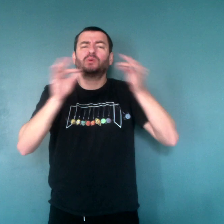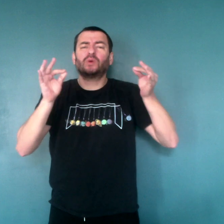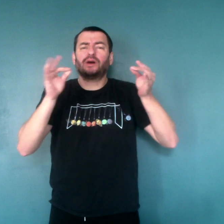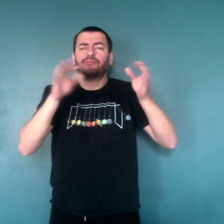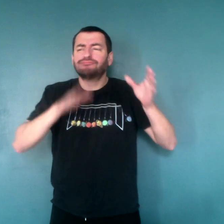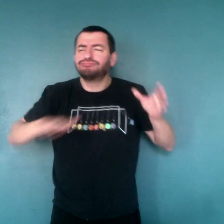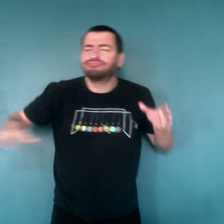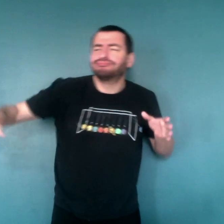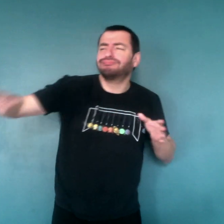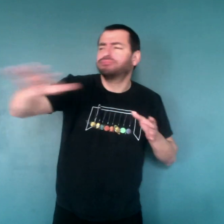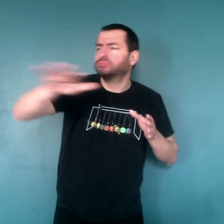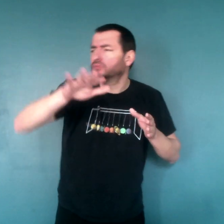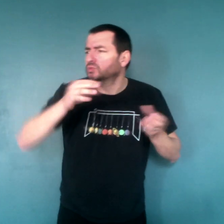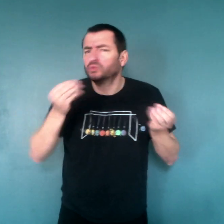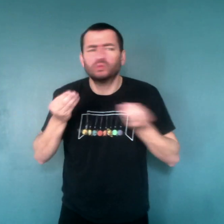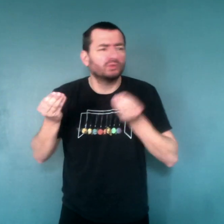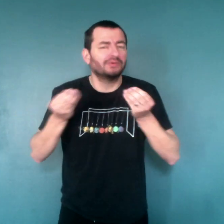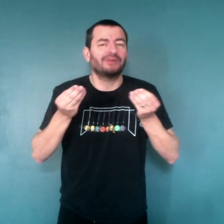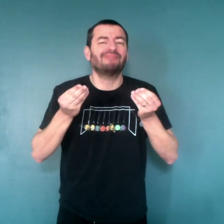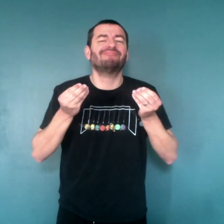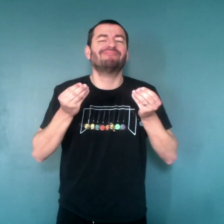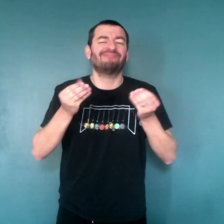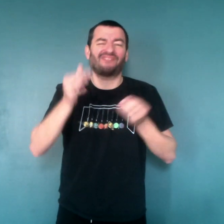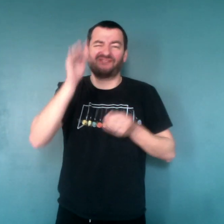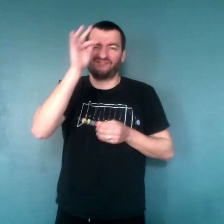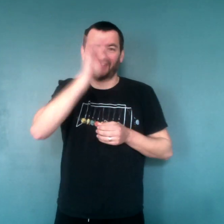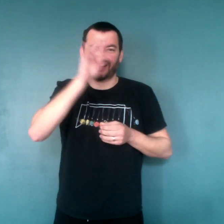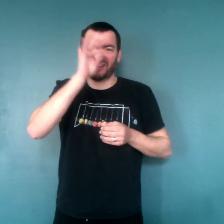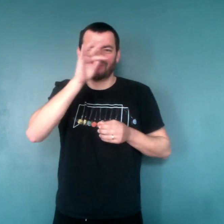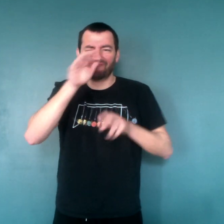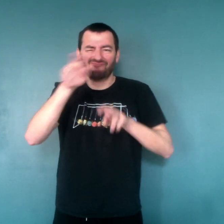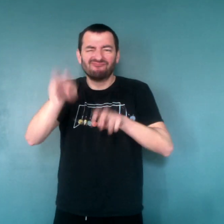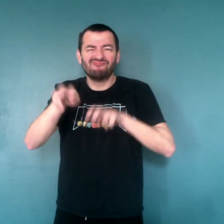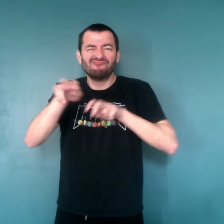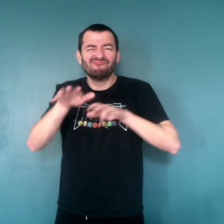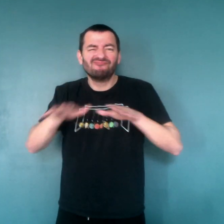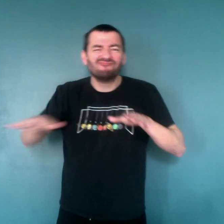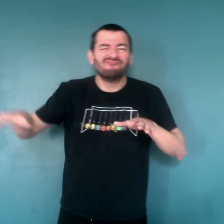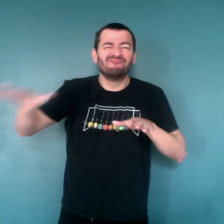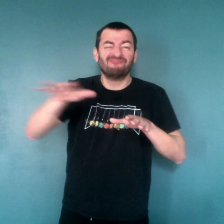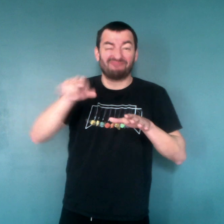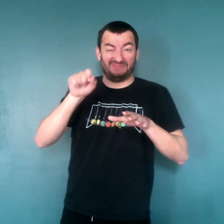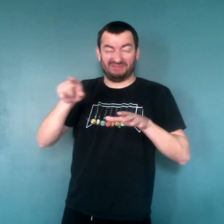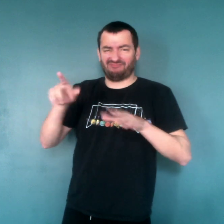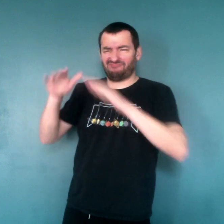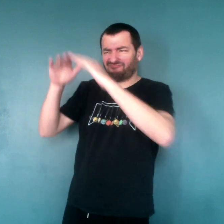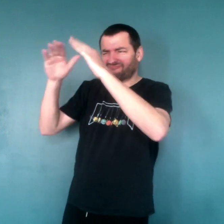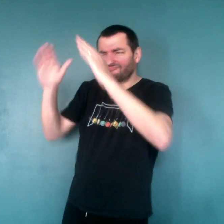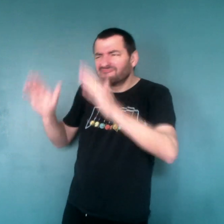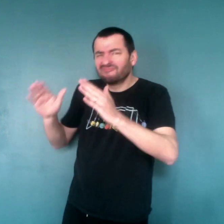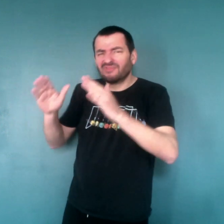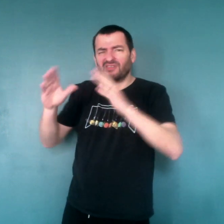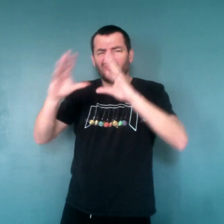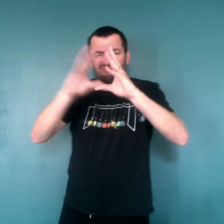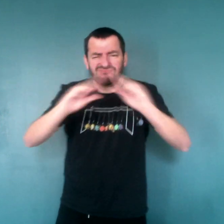L'histoire se déroule dans une ferme, au milieu des champs. On y voit une